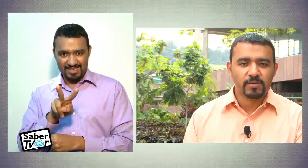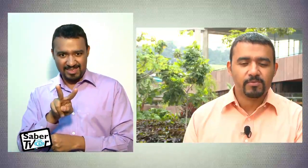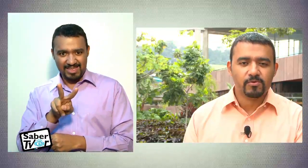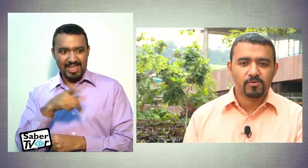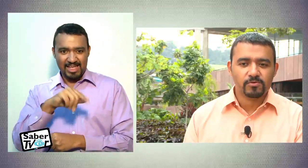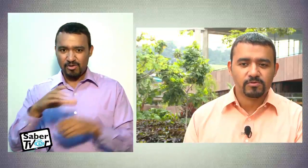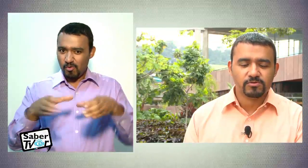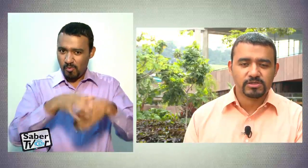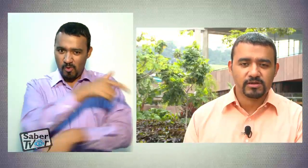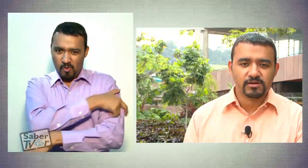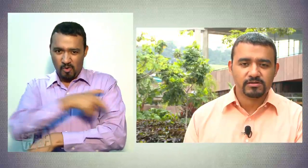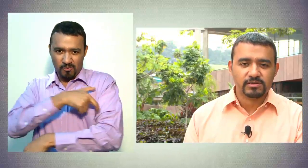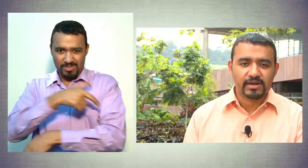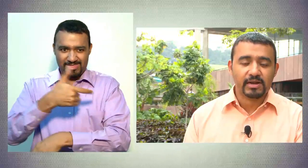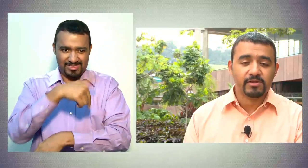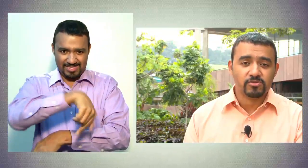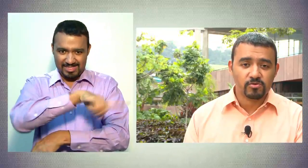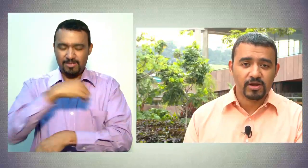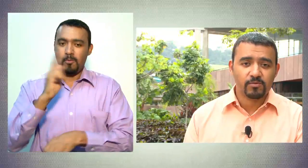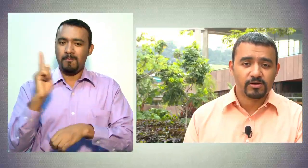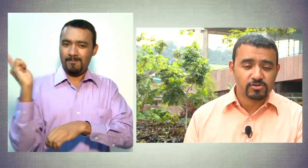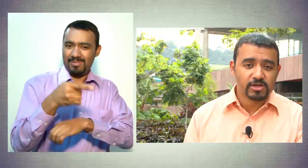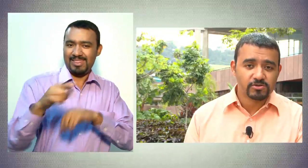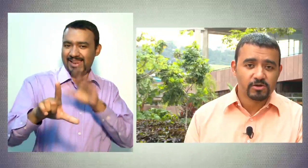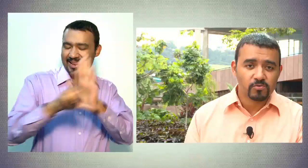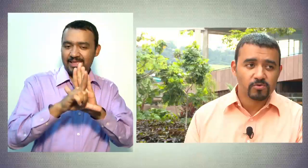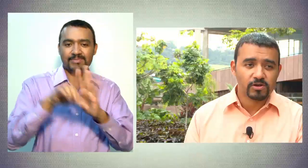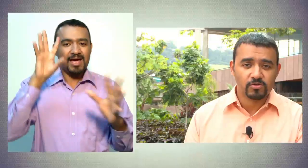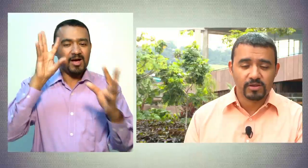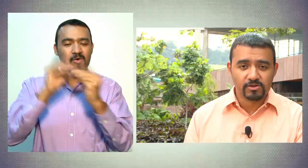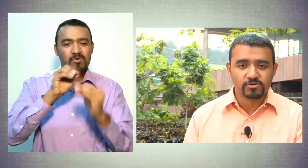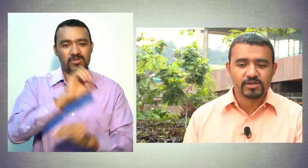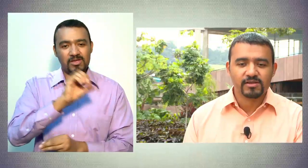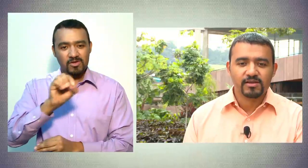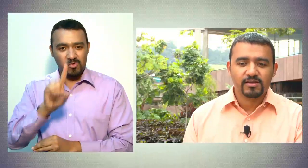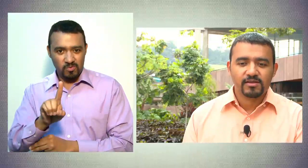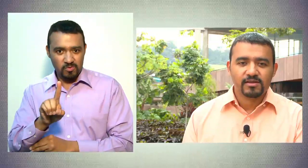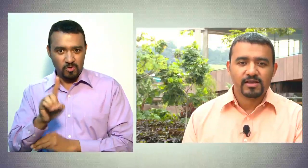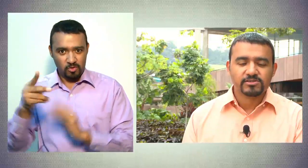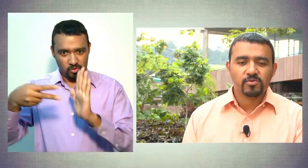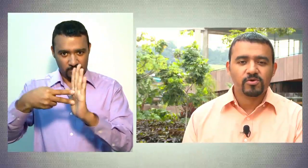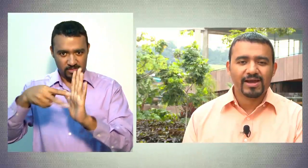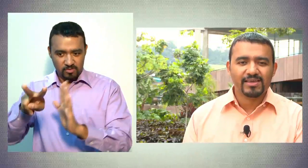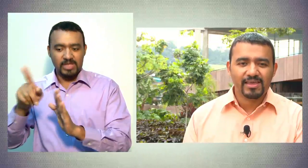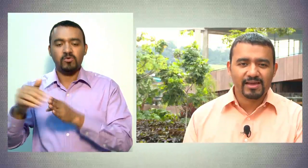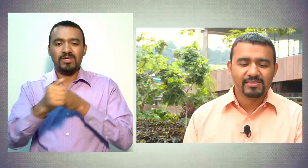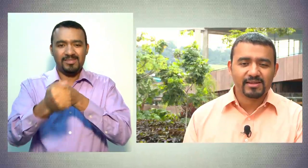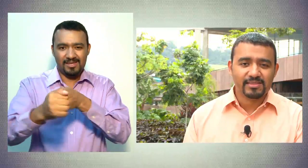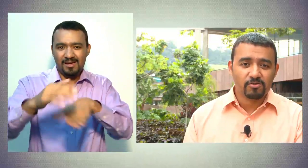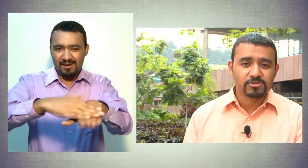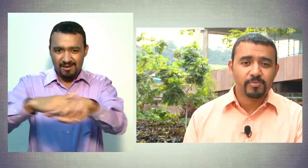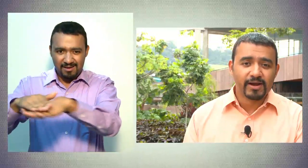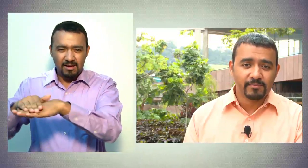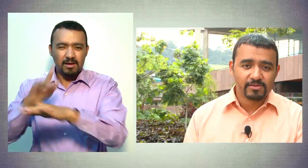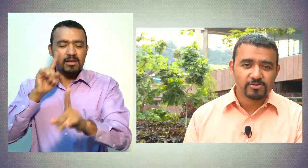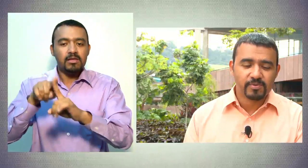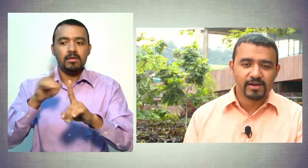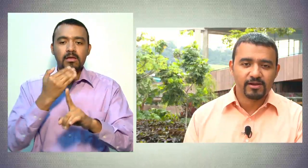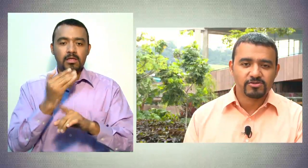aprobó, o sea, reglamentó el Acuerdo 001 del 2012 que es como una guía, tiene unos parámetros para que los